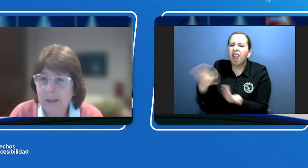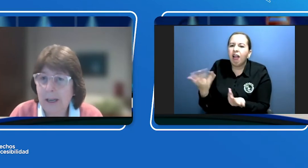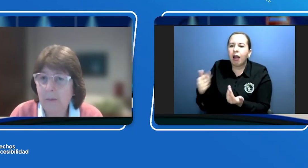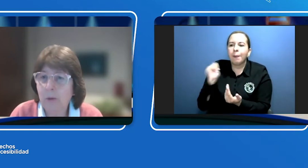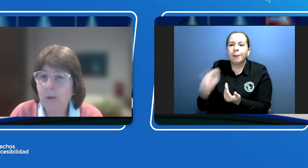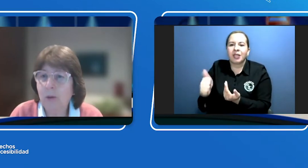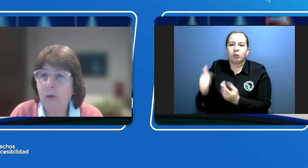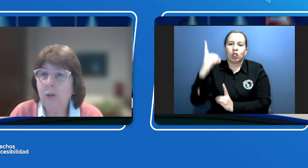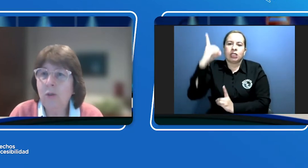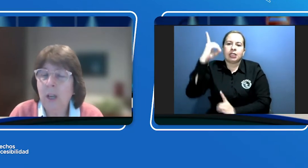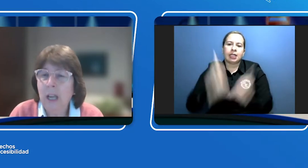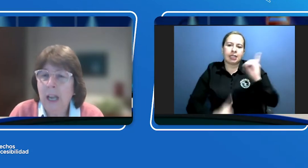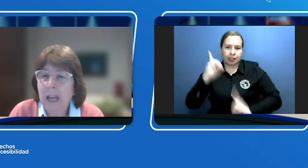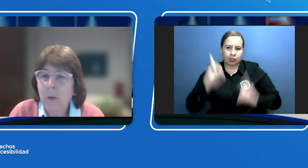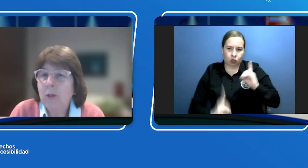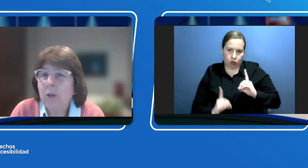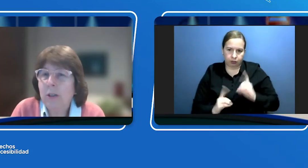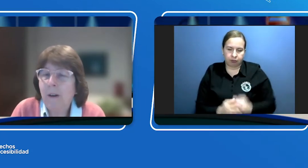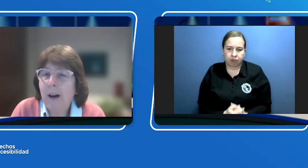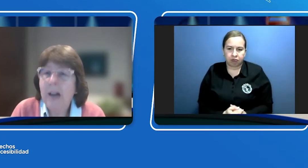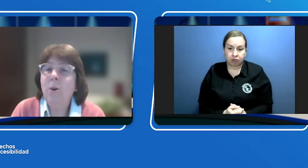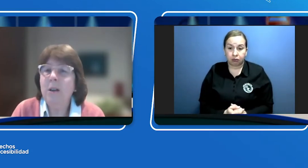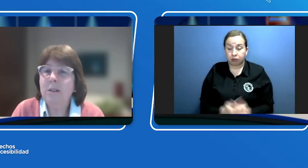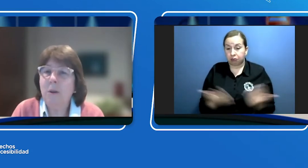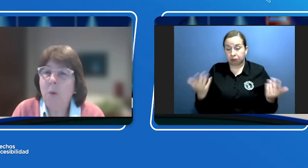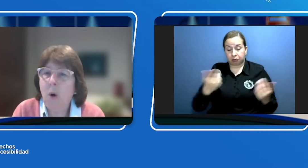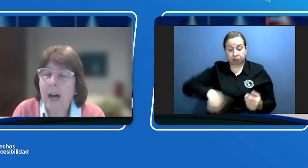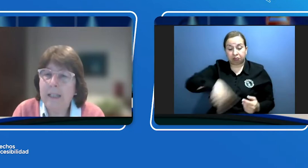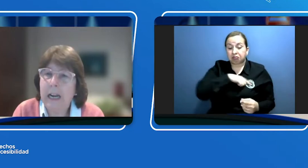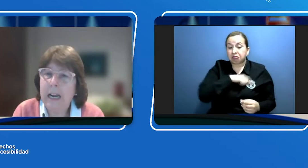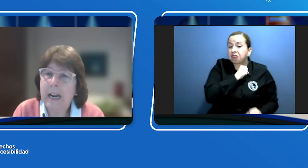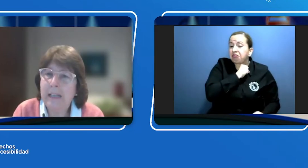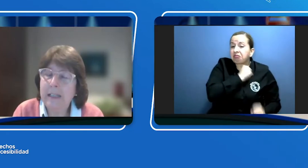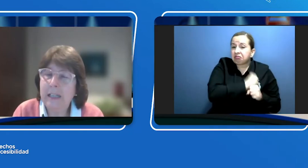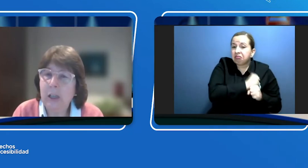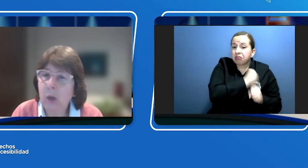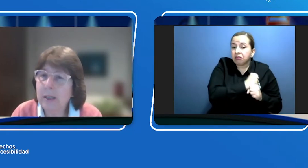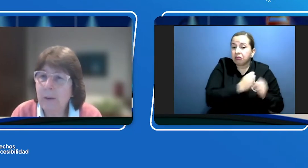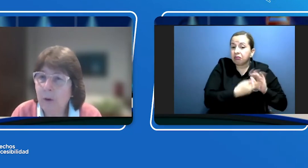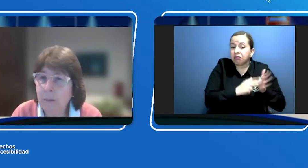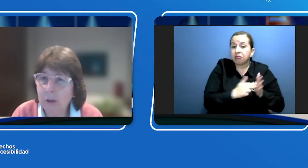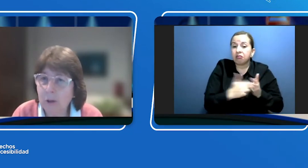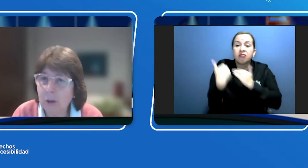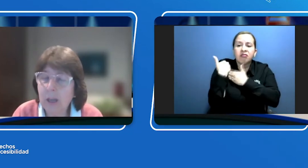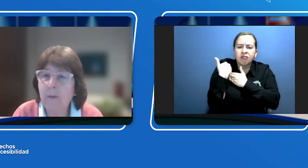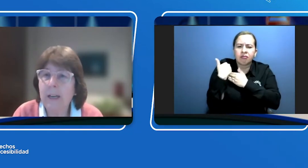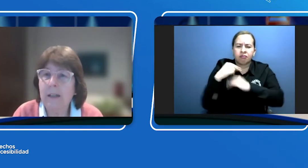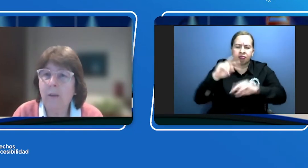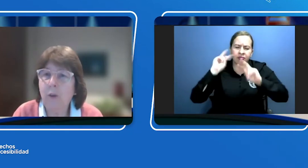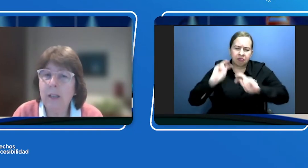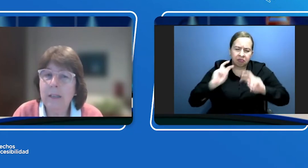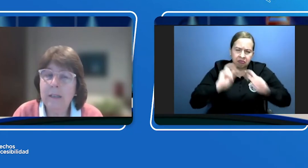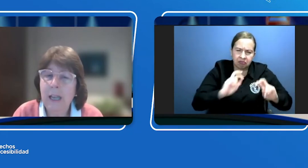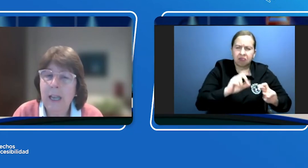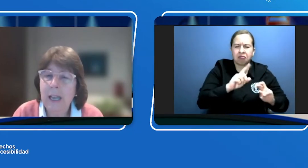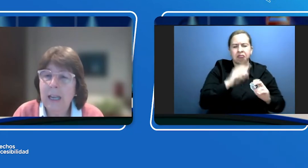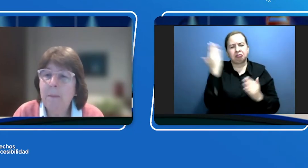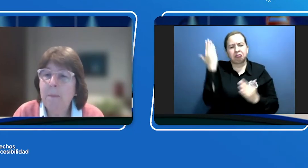digamos nosotros nuestro trabajo es como hacer el análisis de toda esa información de diferentes fuentes y